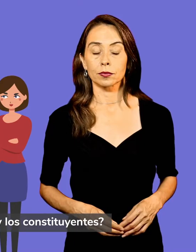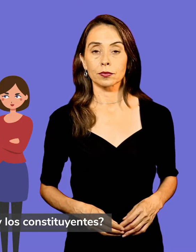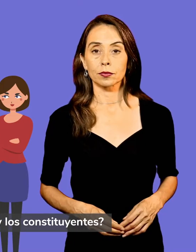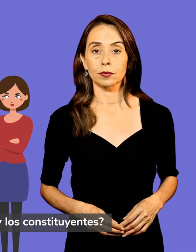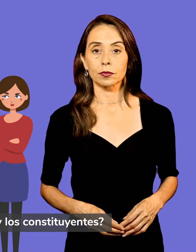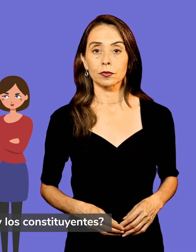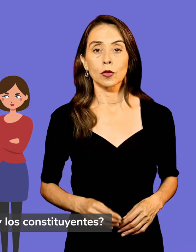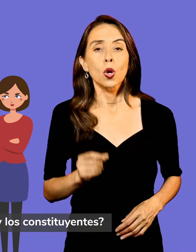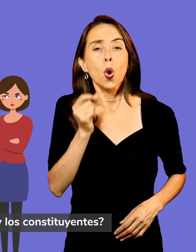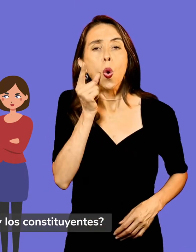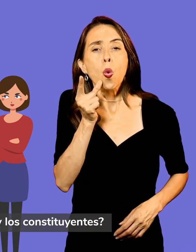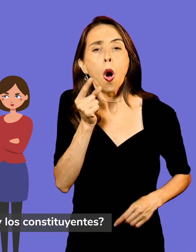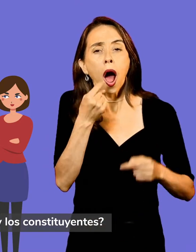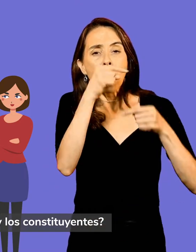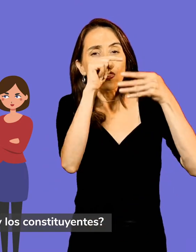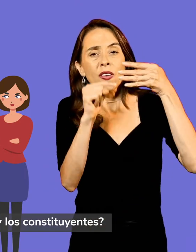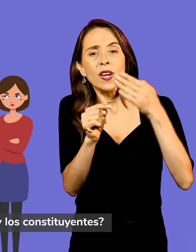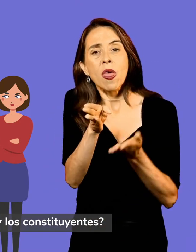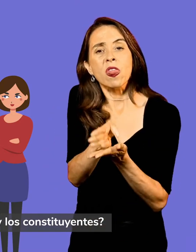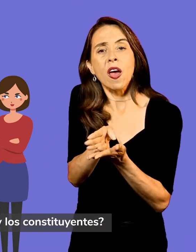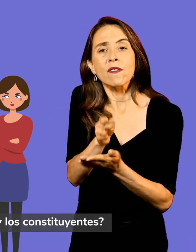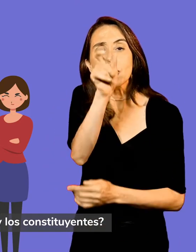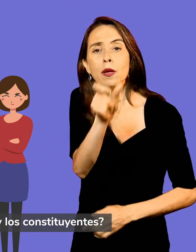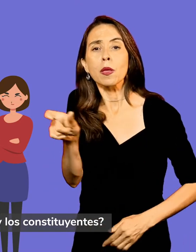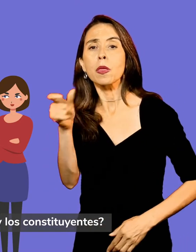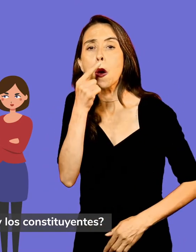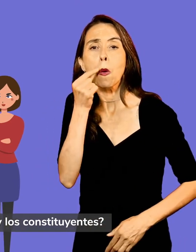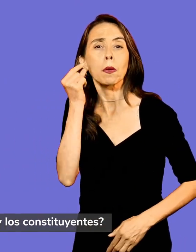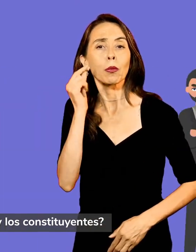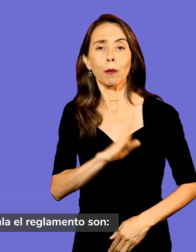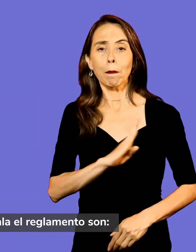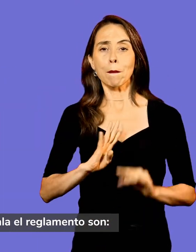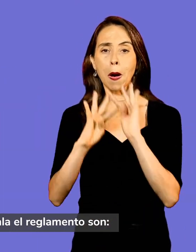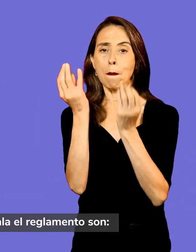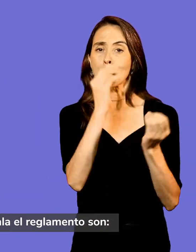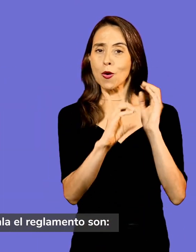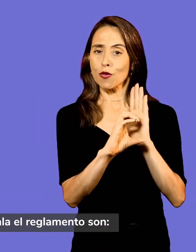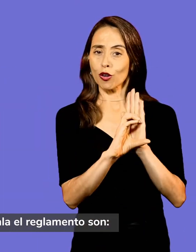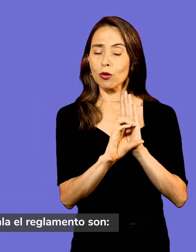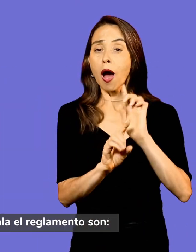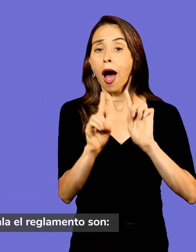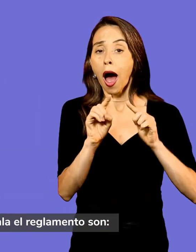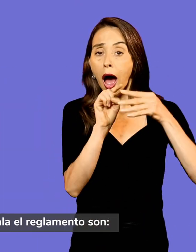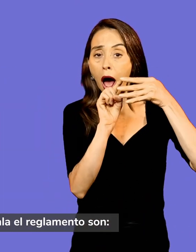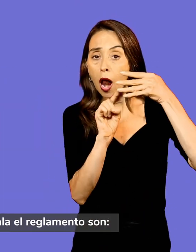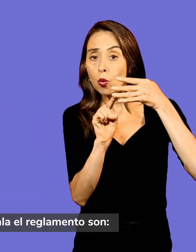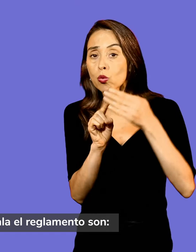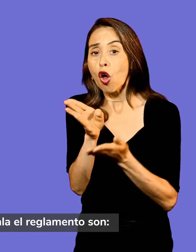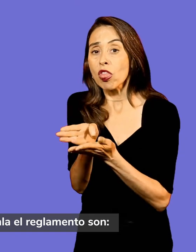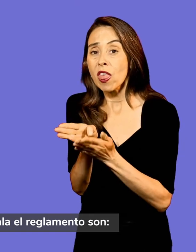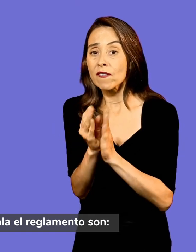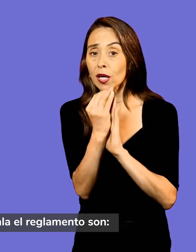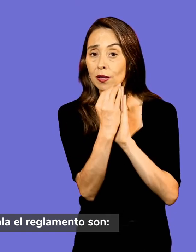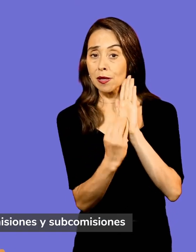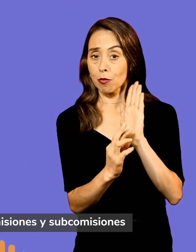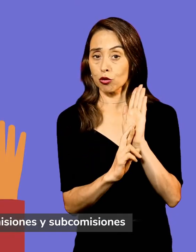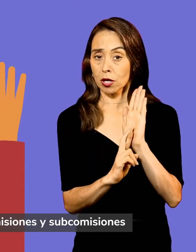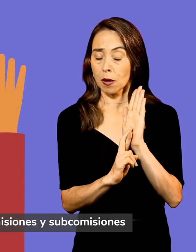¿Cuáles son los deberes de las y los constituyentes? Algunos de los deberes que señala el reglamento son asistir a las